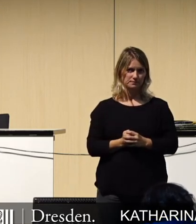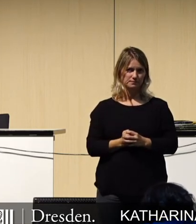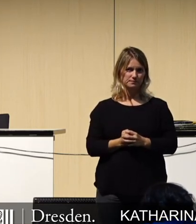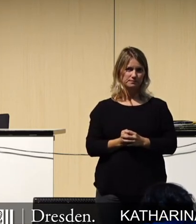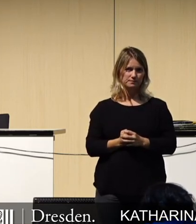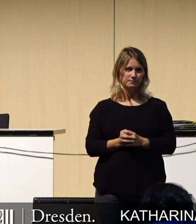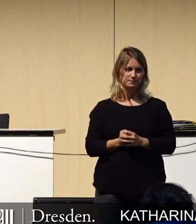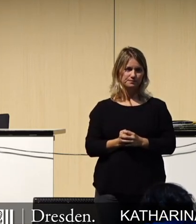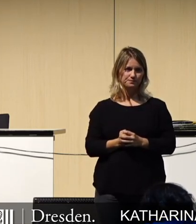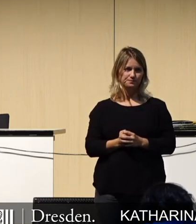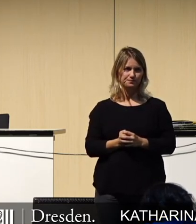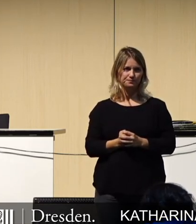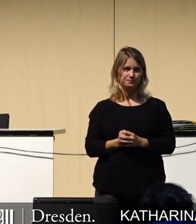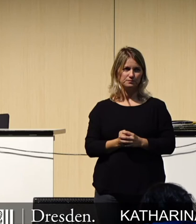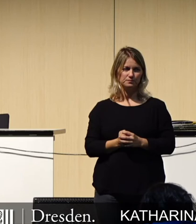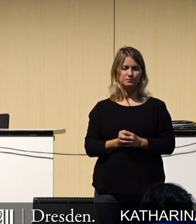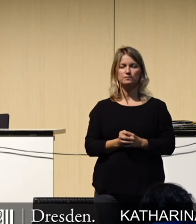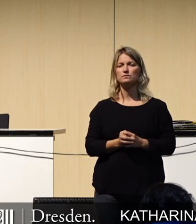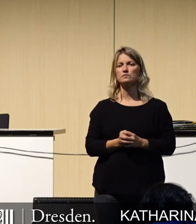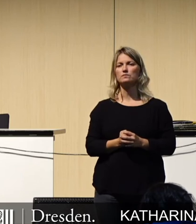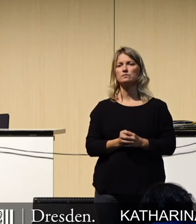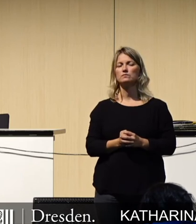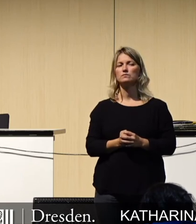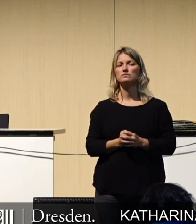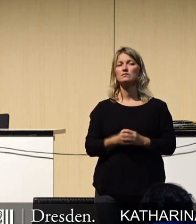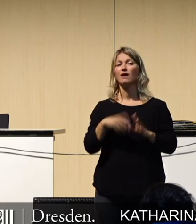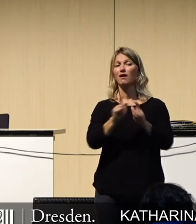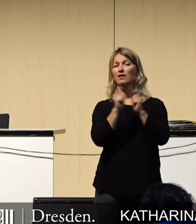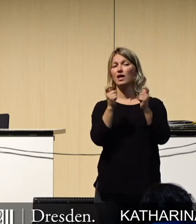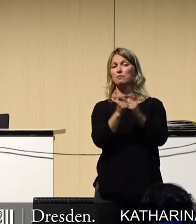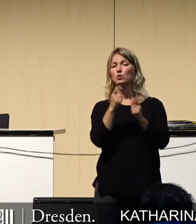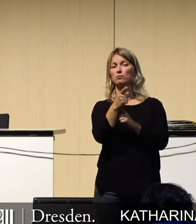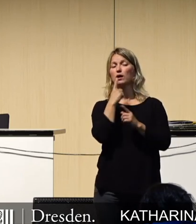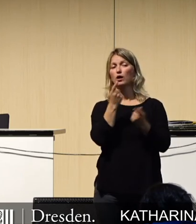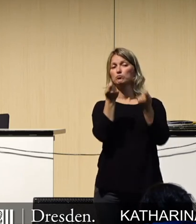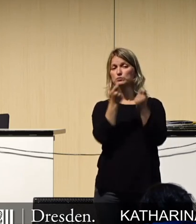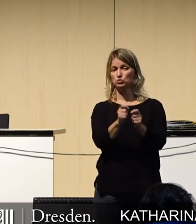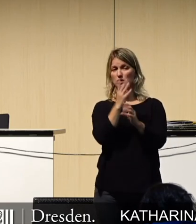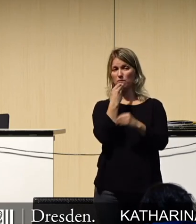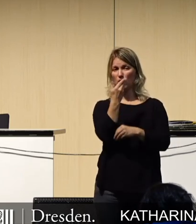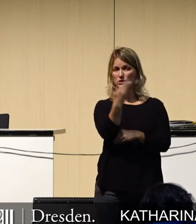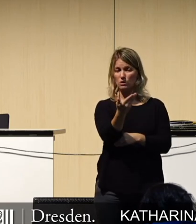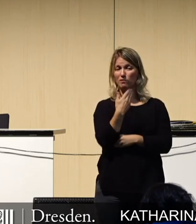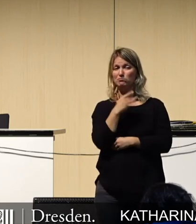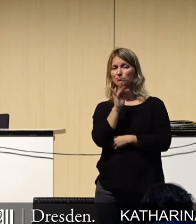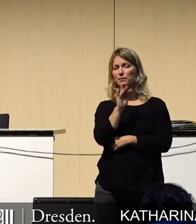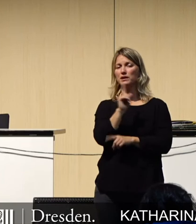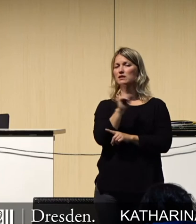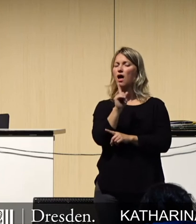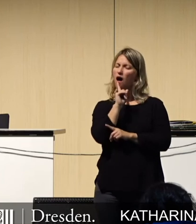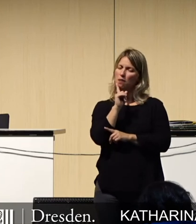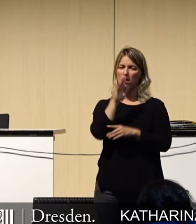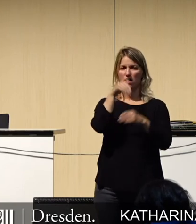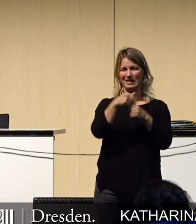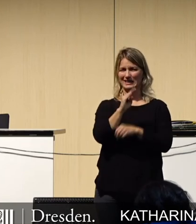Wir werden uns der Beschlussempfehlung vom Gremium nicht entgegenstellen, aber wir fordern noch wesentlich mehr. Wir